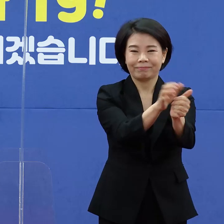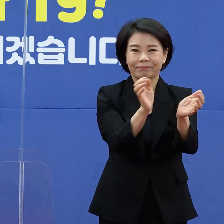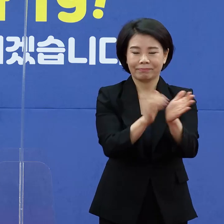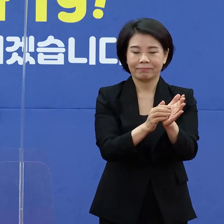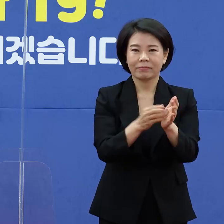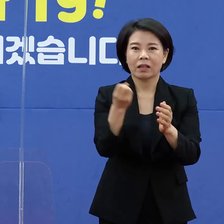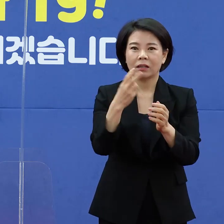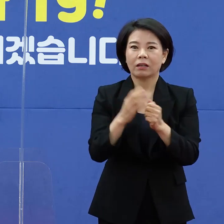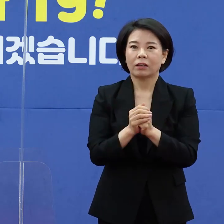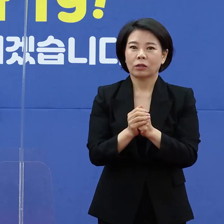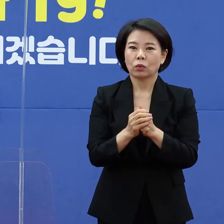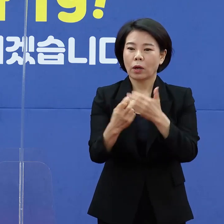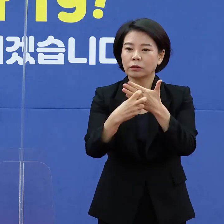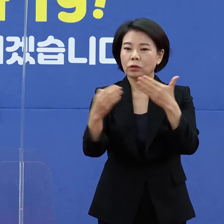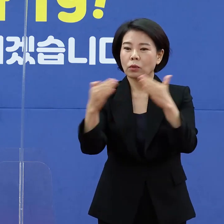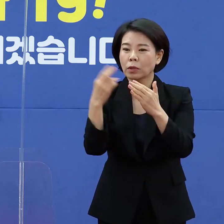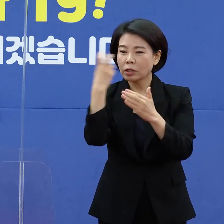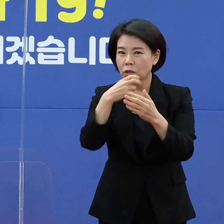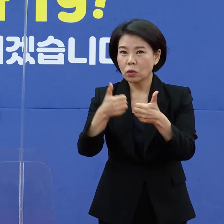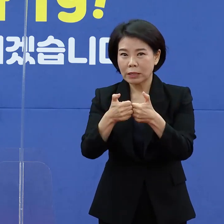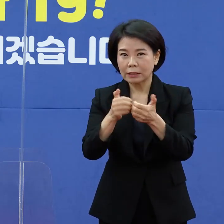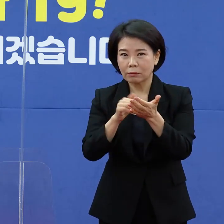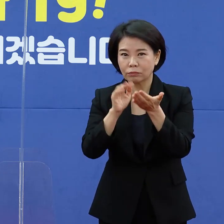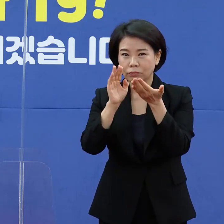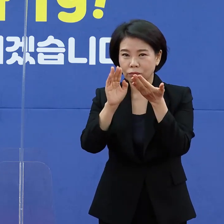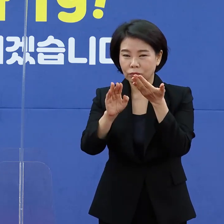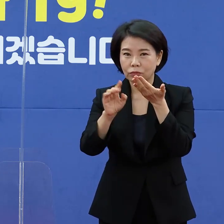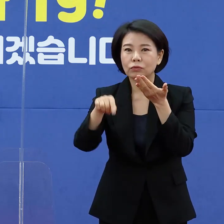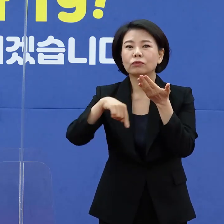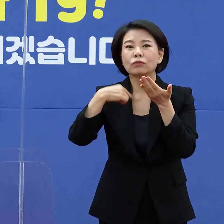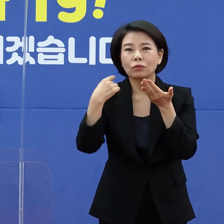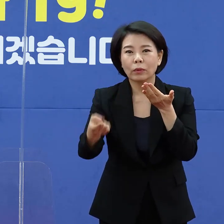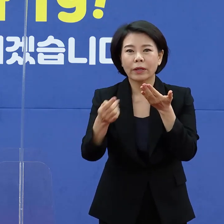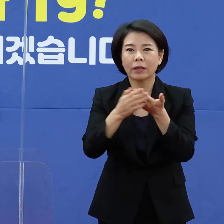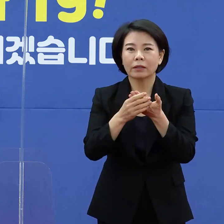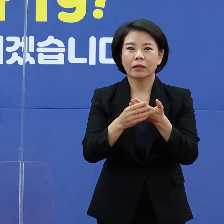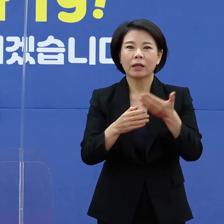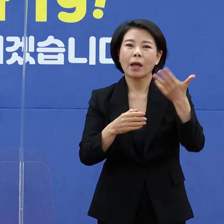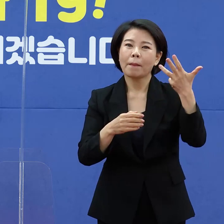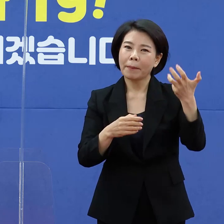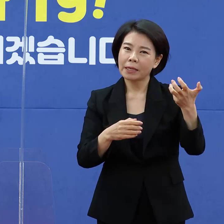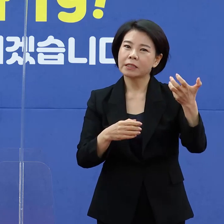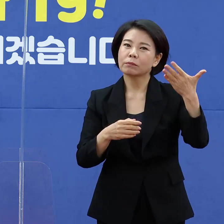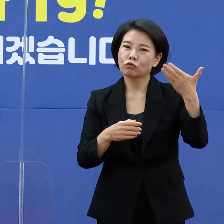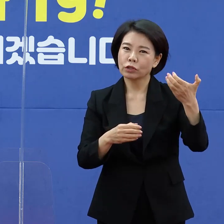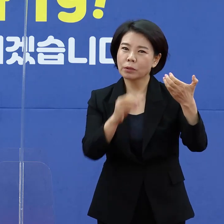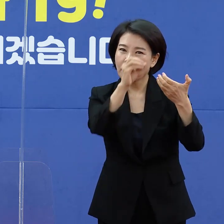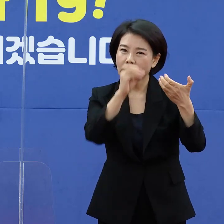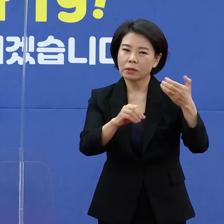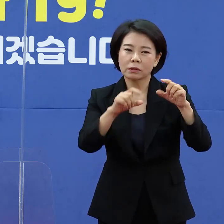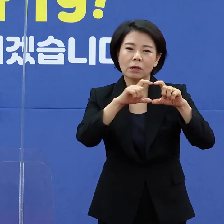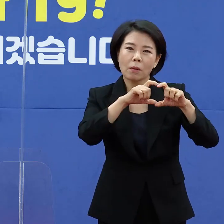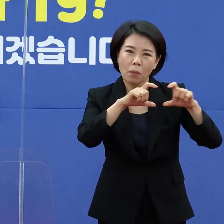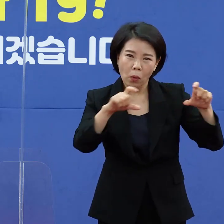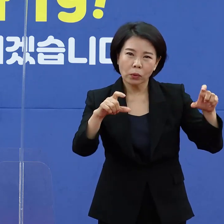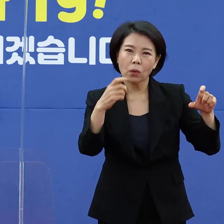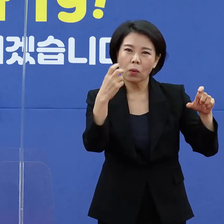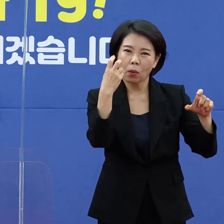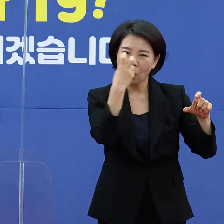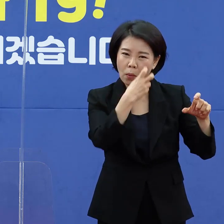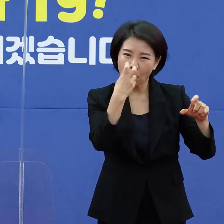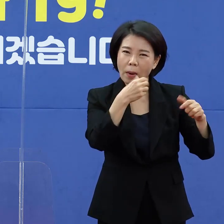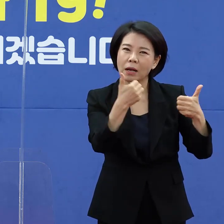의료기관 진료 상담 외에도 거의 80, 90%가 일반 상담 내용이었습니다.